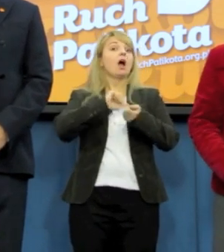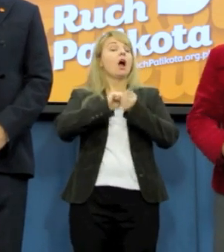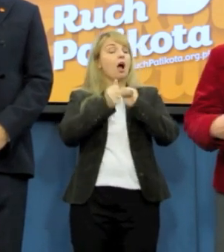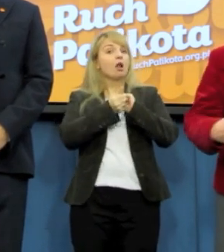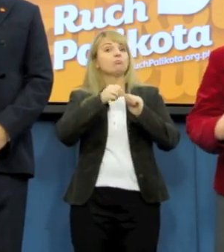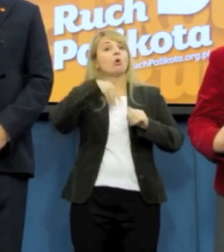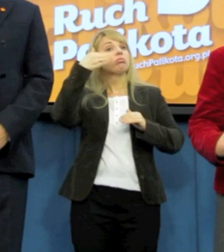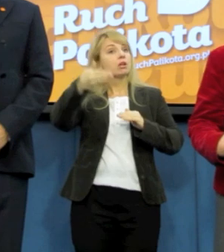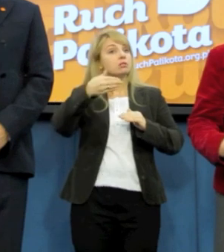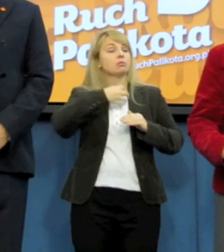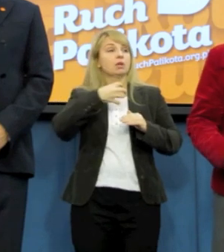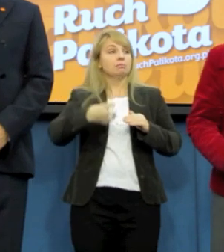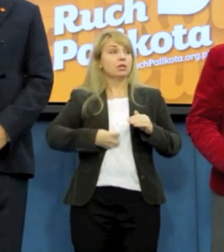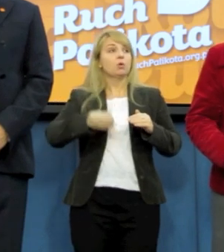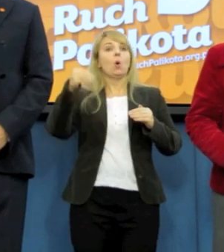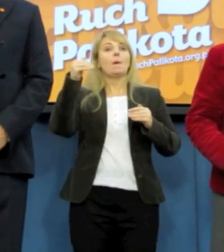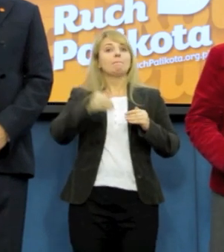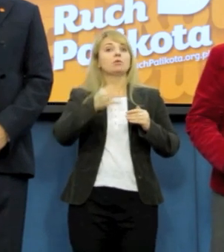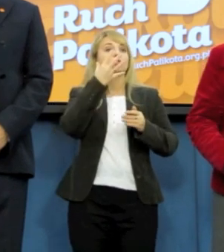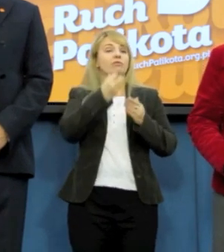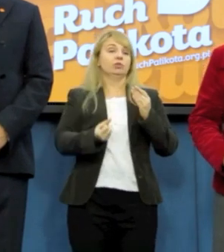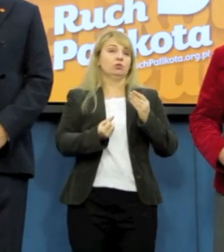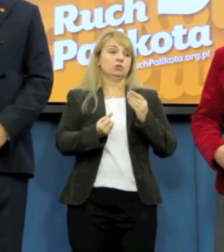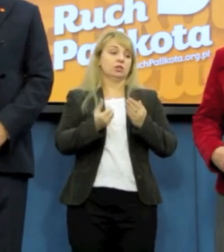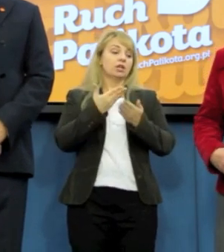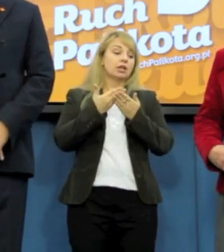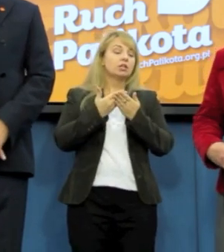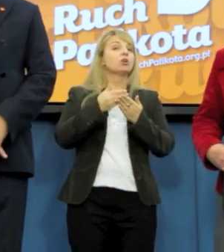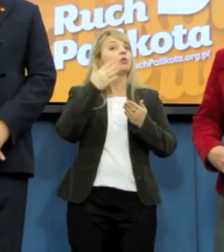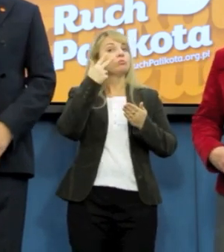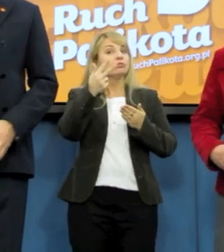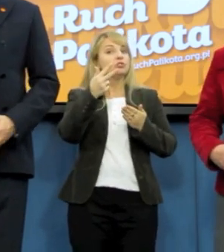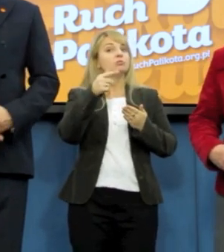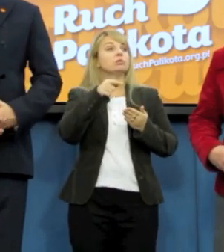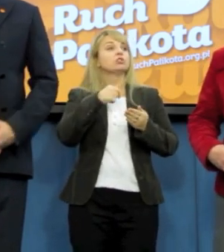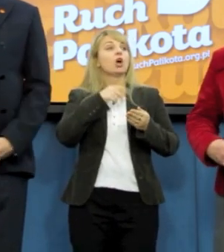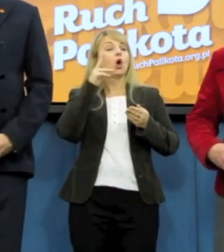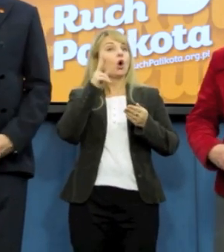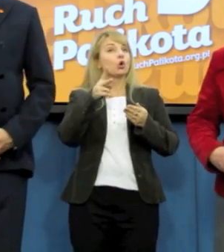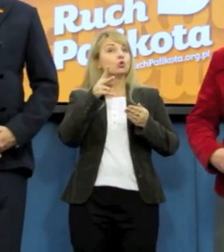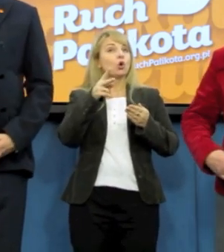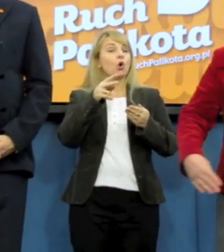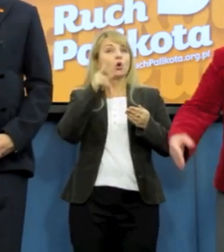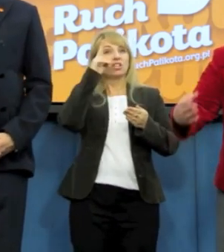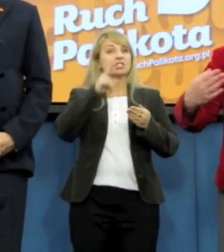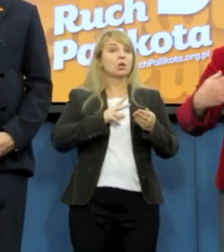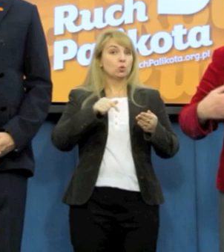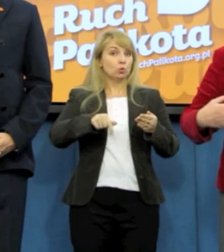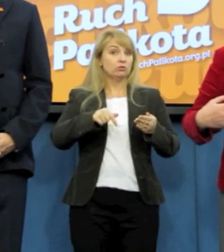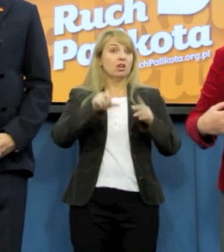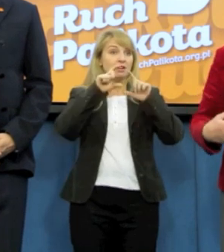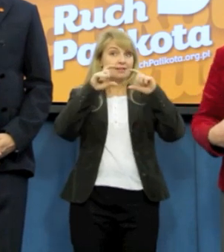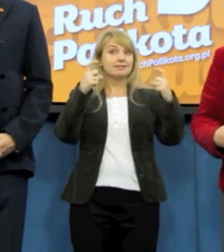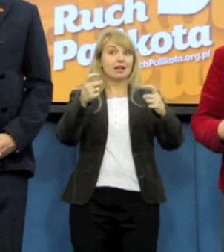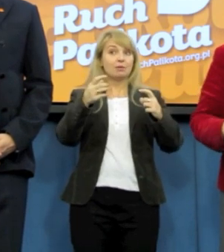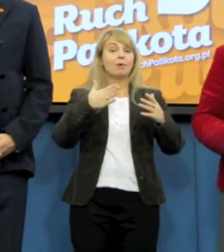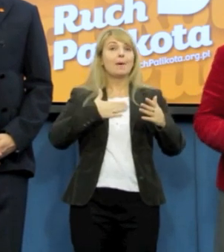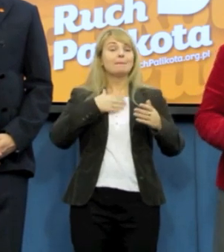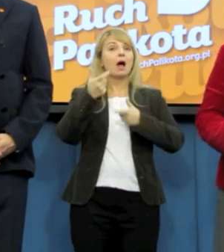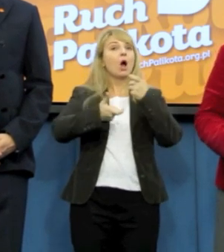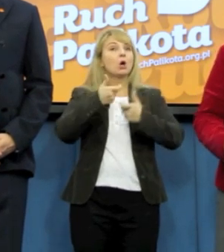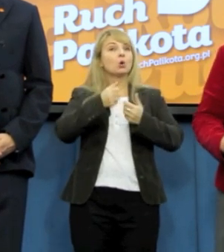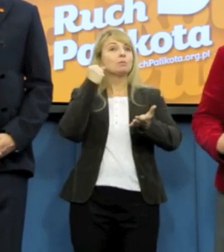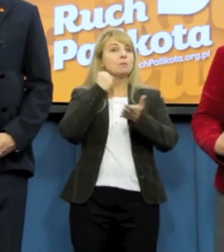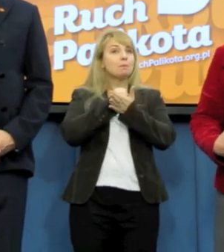sprawą, nie może być tak, żeby w instytucjach, która ma stanowić prawo w tym kraju, działa na